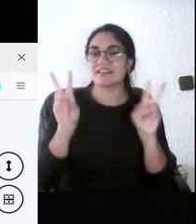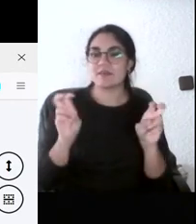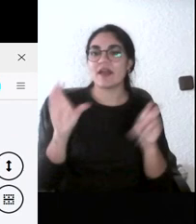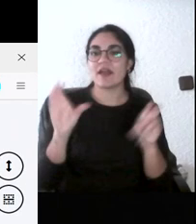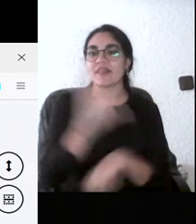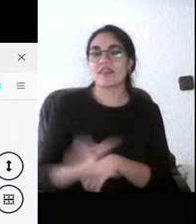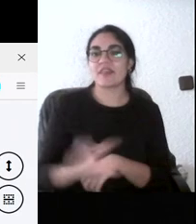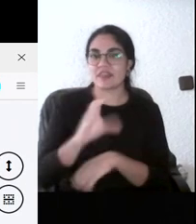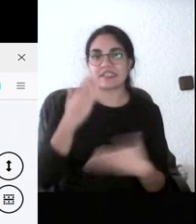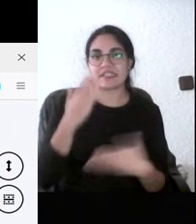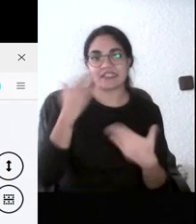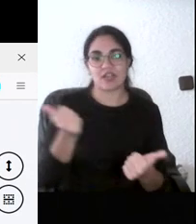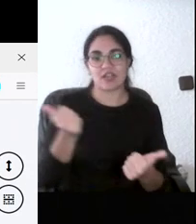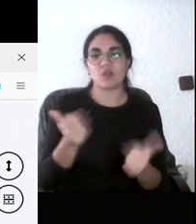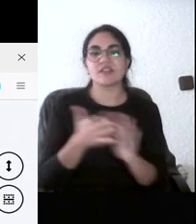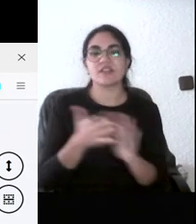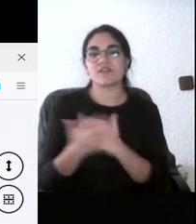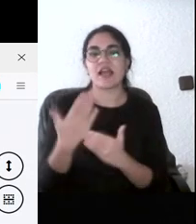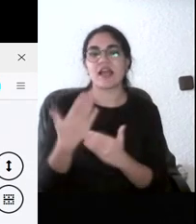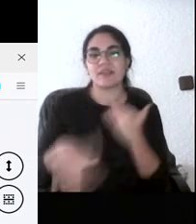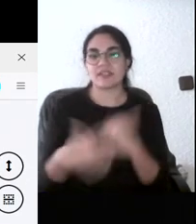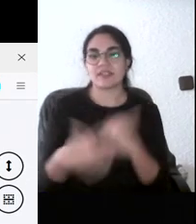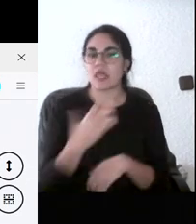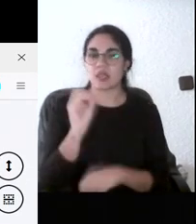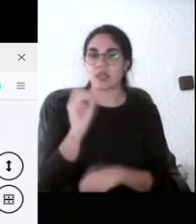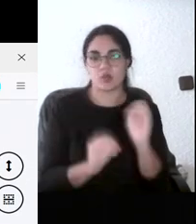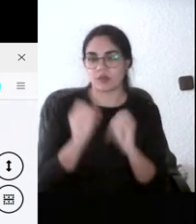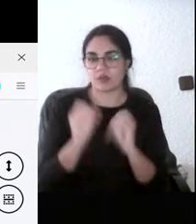sí que este límite no es el 50 habitual